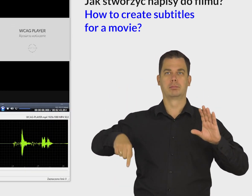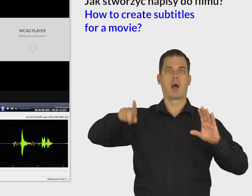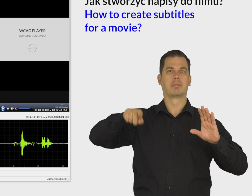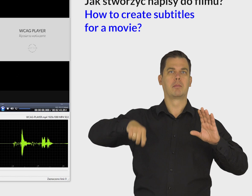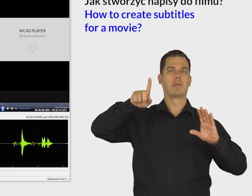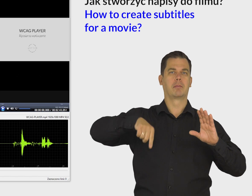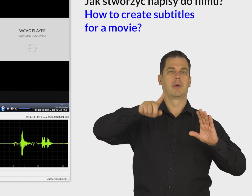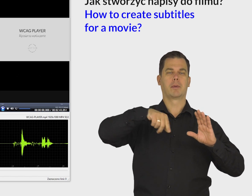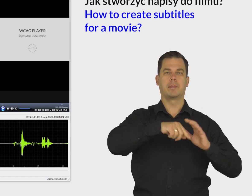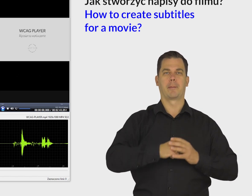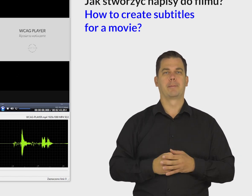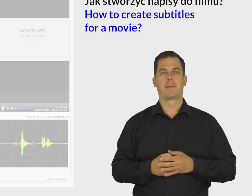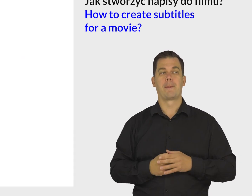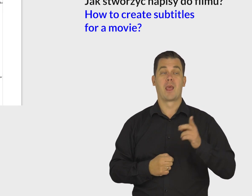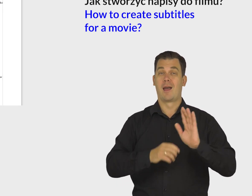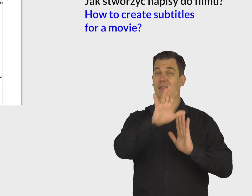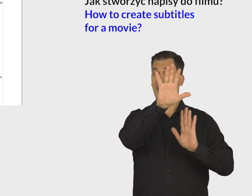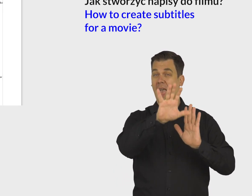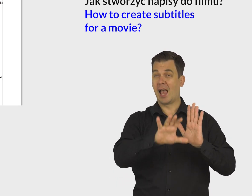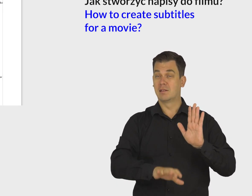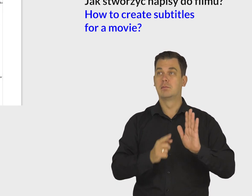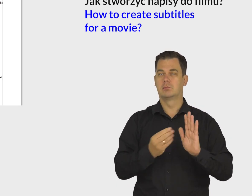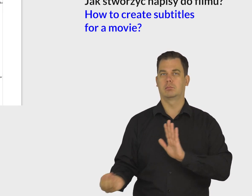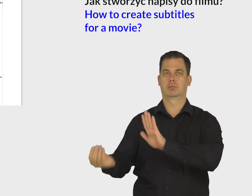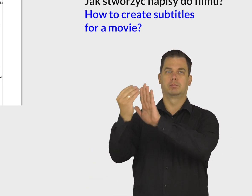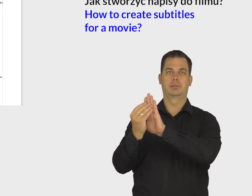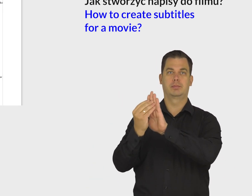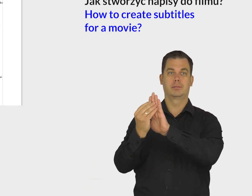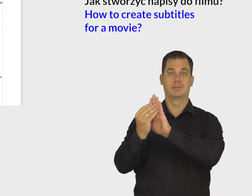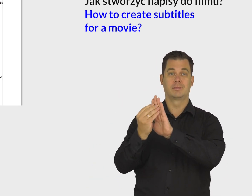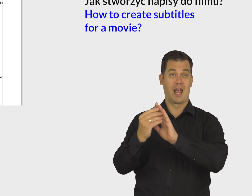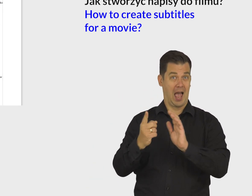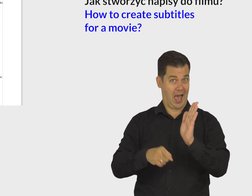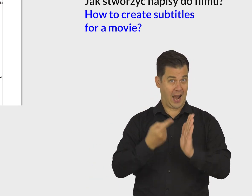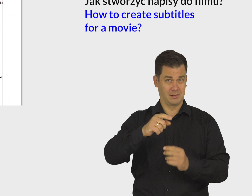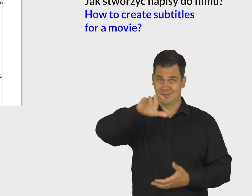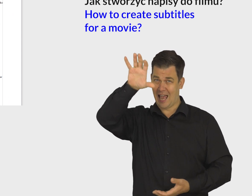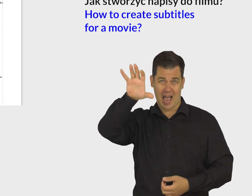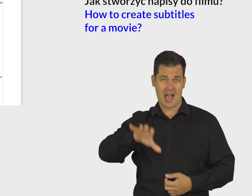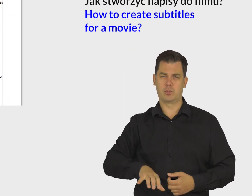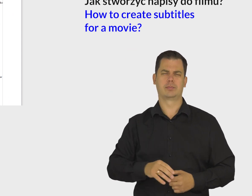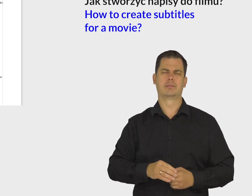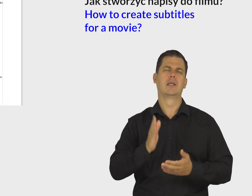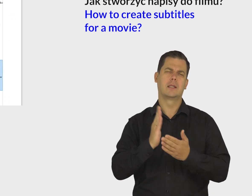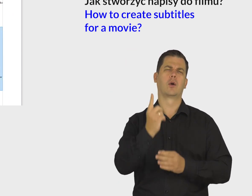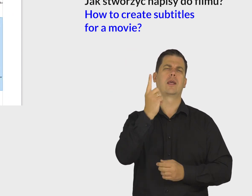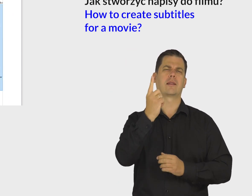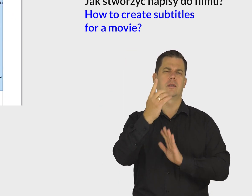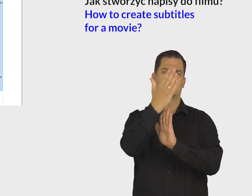filmie. Teraz skopiuj swój tekst. Ale nie kopiuj za jednym razem więcej niż jedną